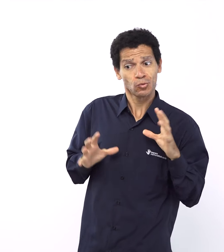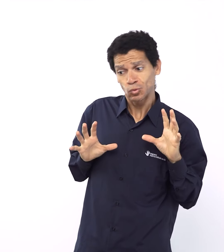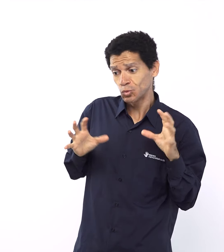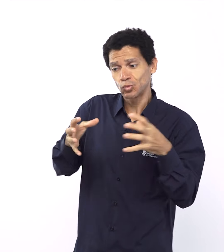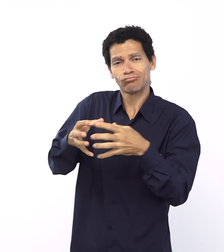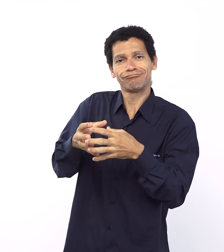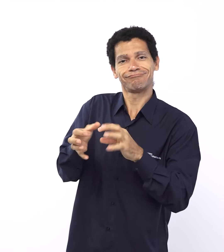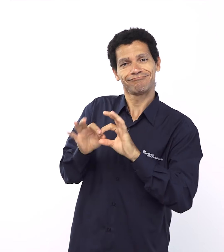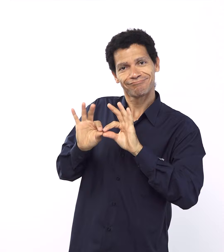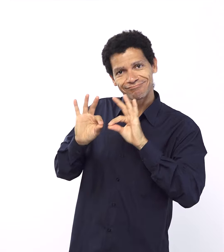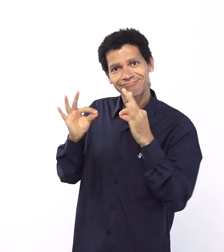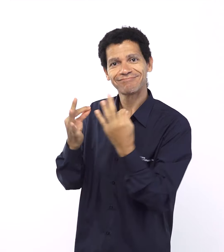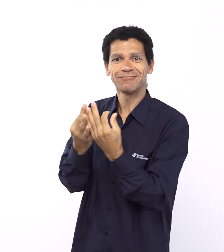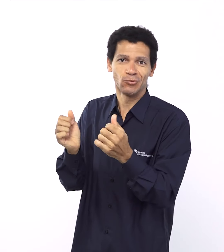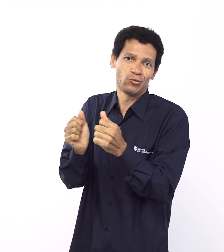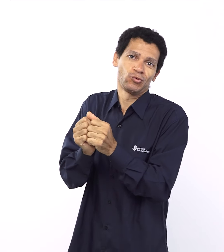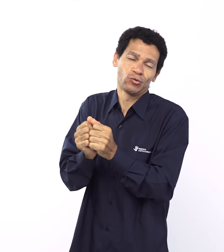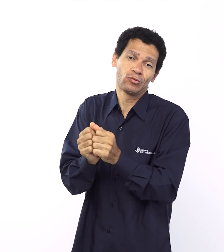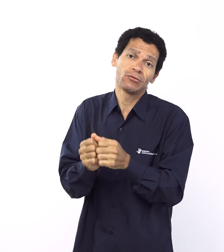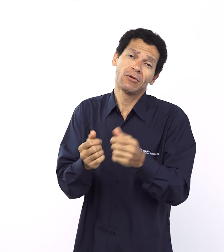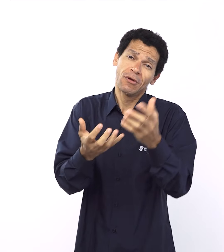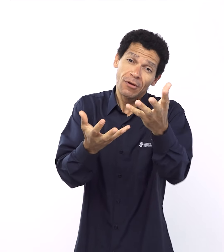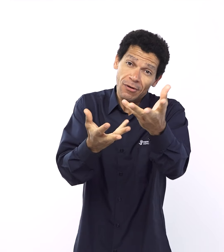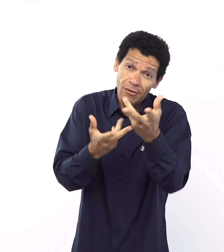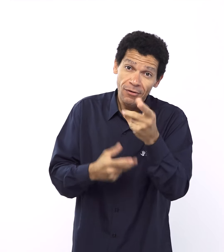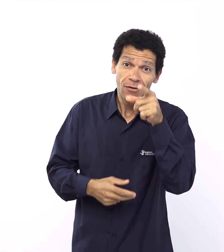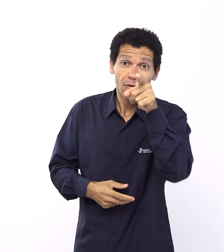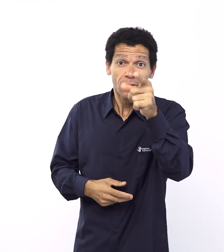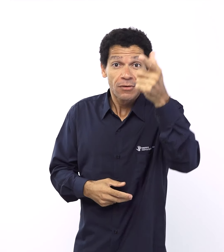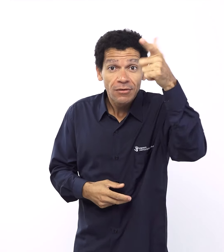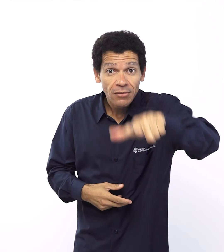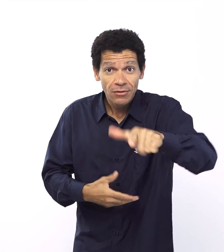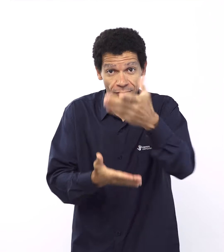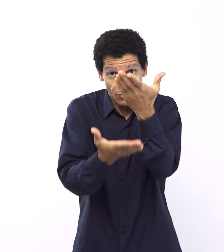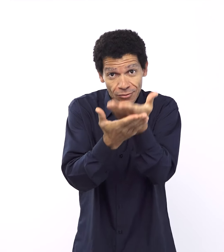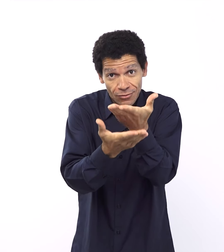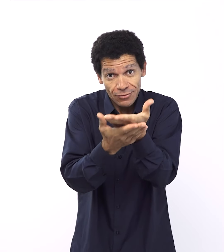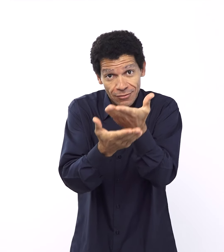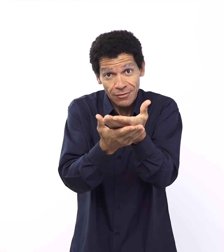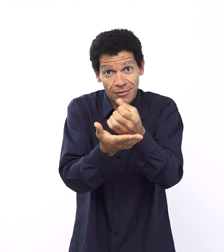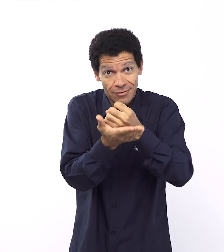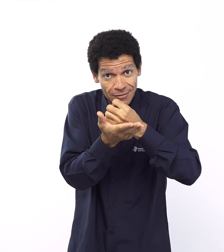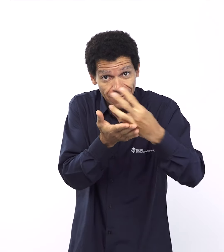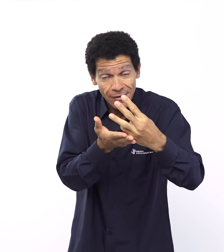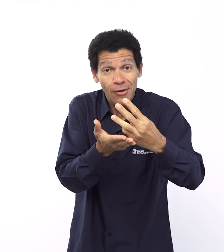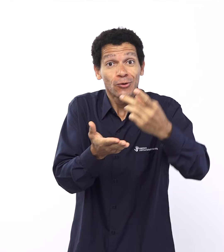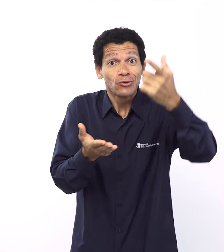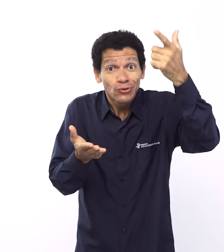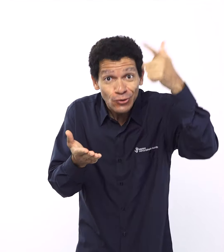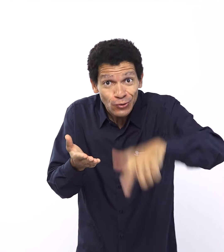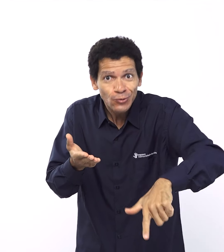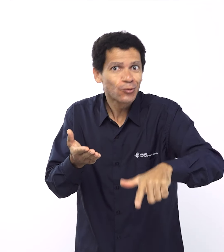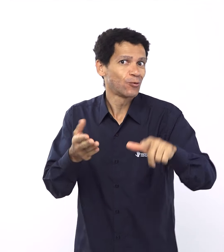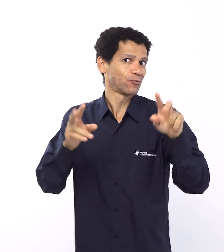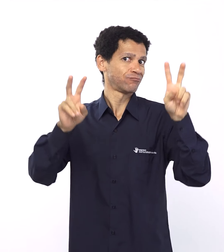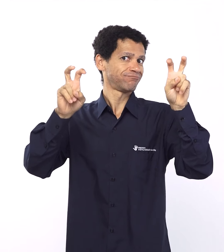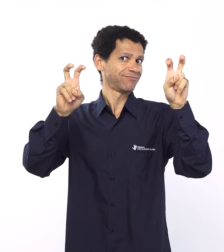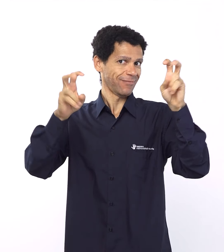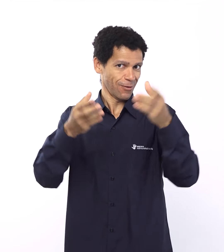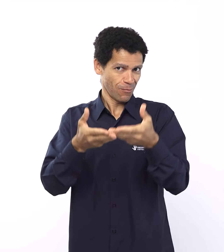mais uma vez nesta semana a estudar a Bíblia conosco através das lições da Escola Sabatina. Venha conosco e vamos aprender hoje com